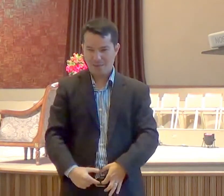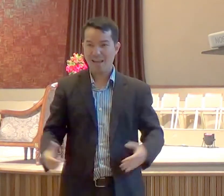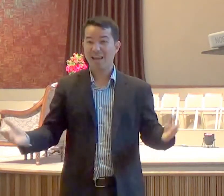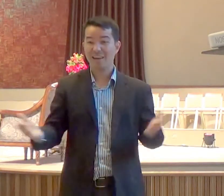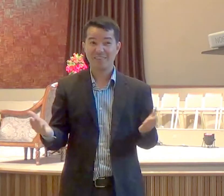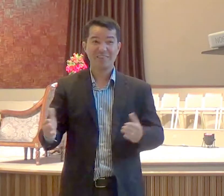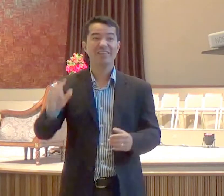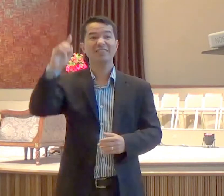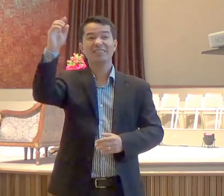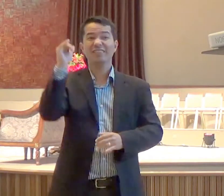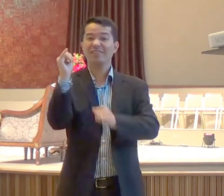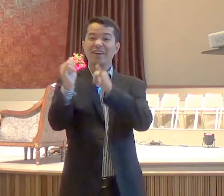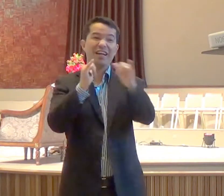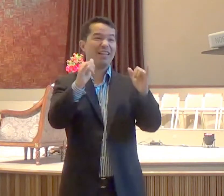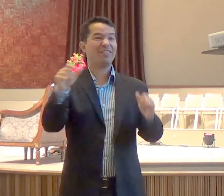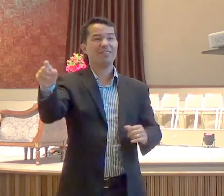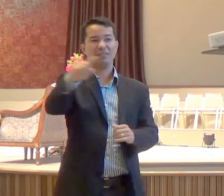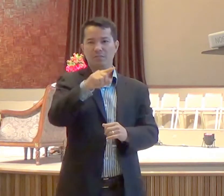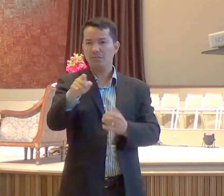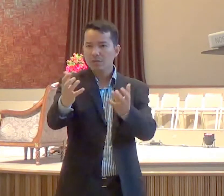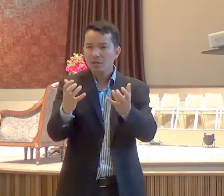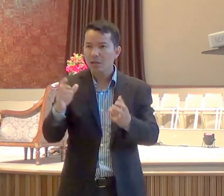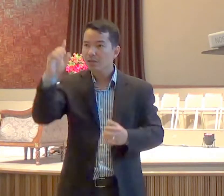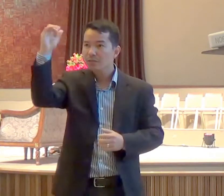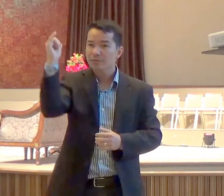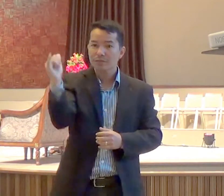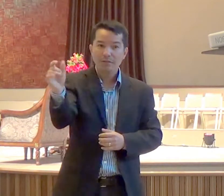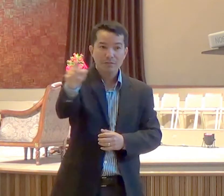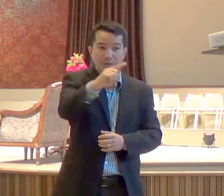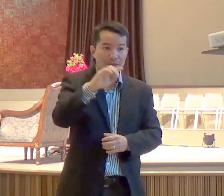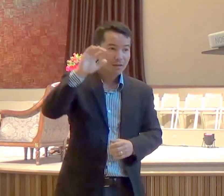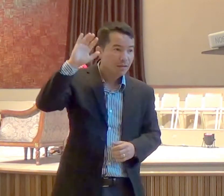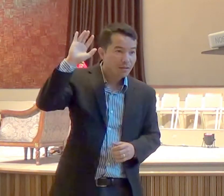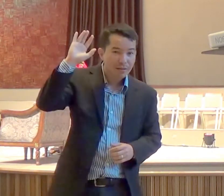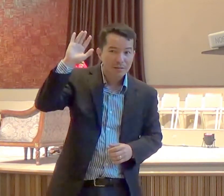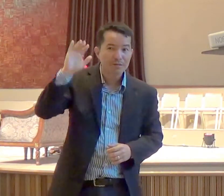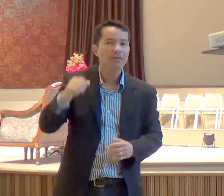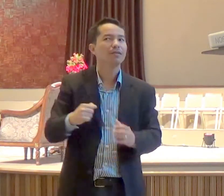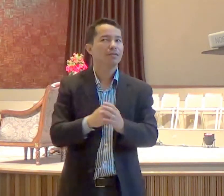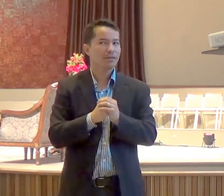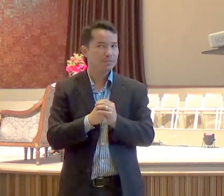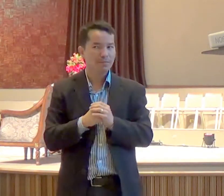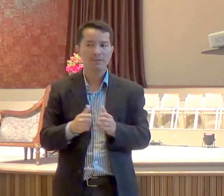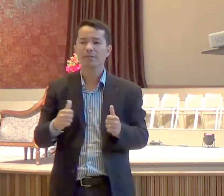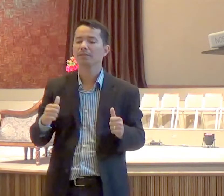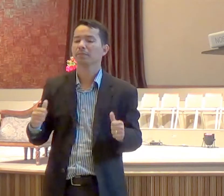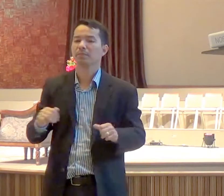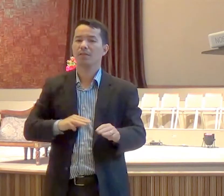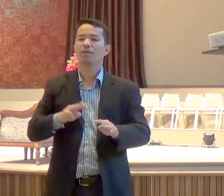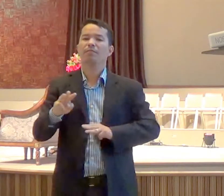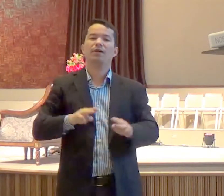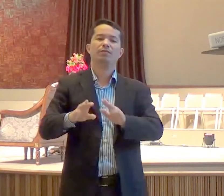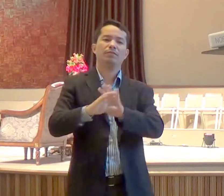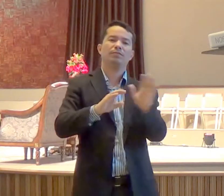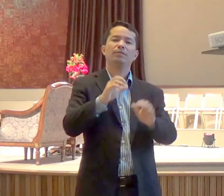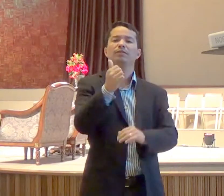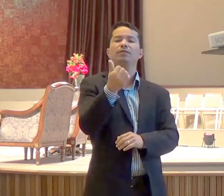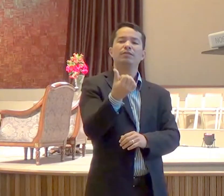você quer ouvir o que Deus tem para você, sim ou não? Marcos capítulo 16, verso 14 e em diante, diz assim a palavra de